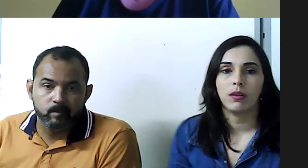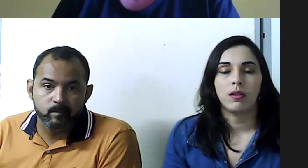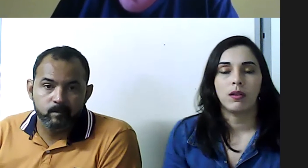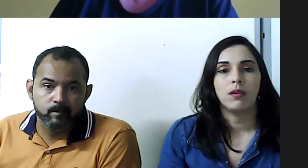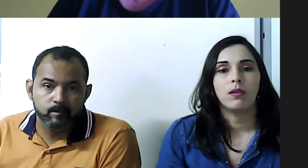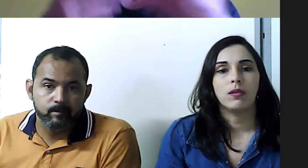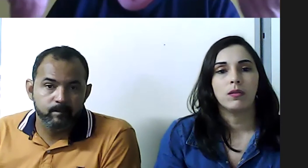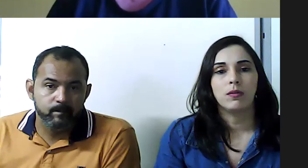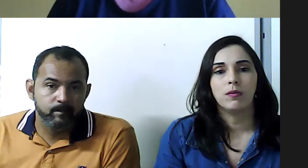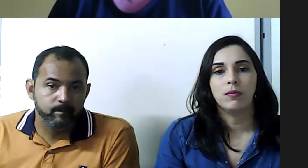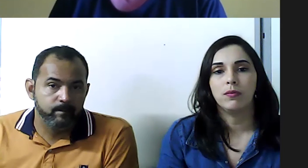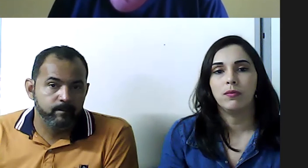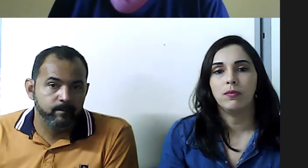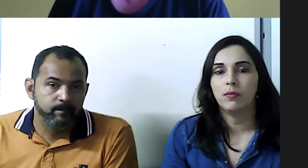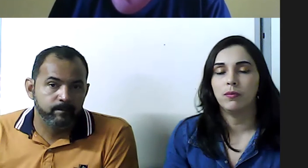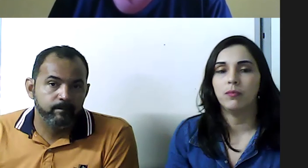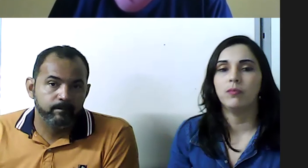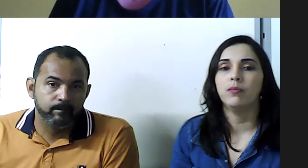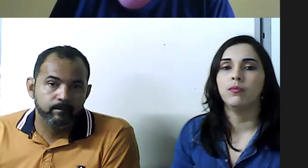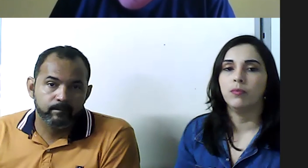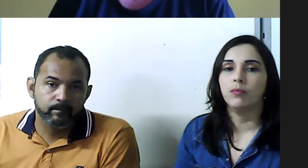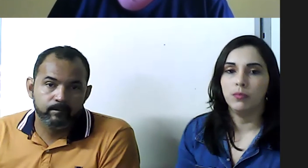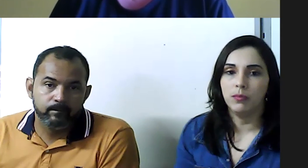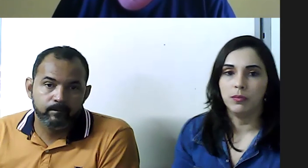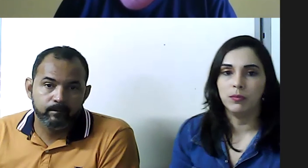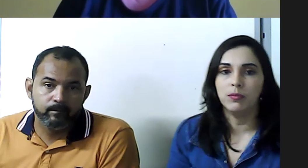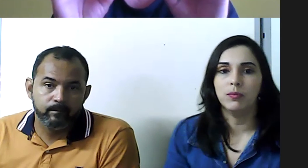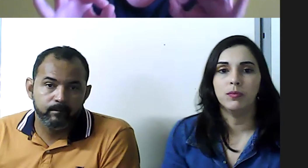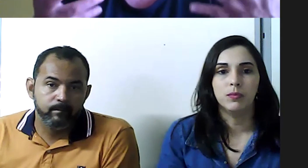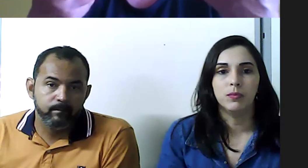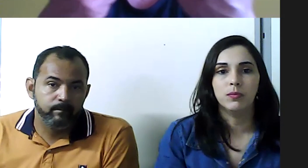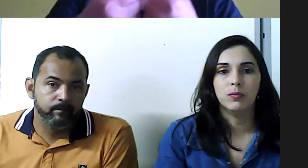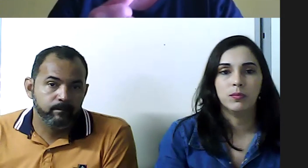futuramente, teremos muitos outros infernos futuramente.